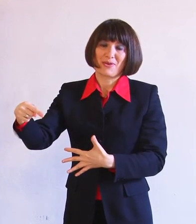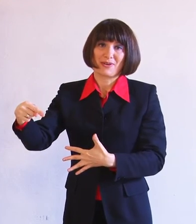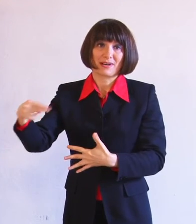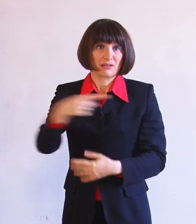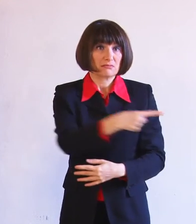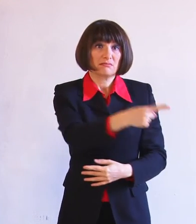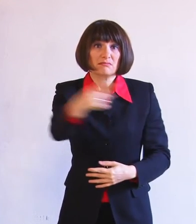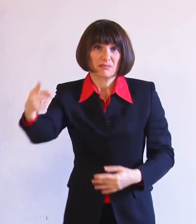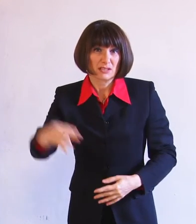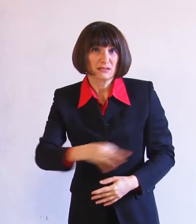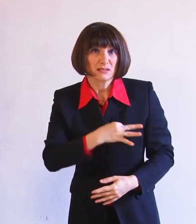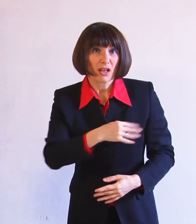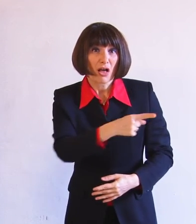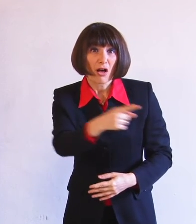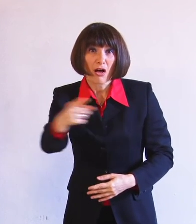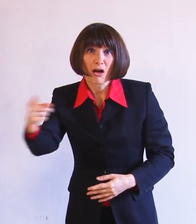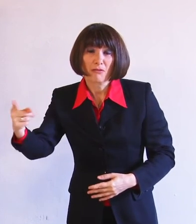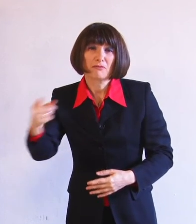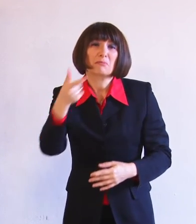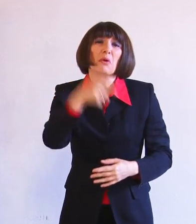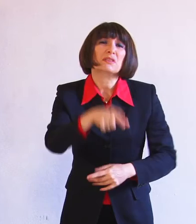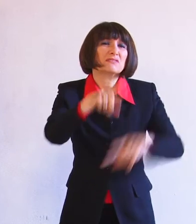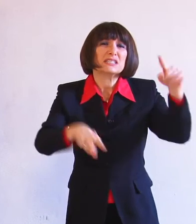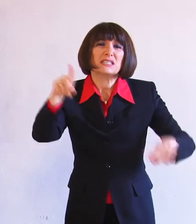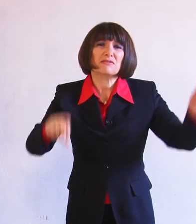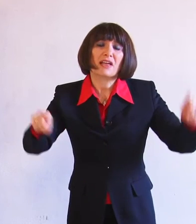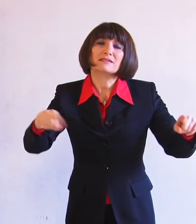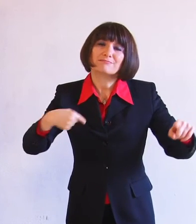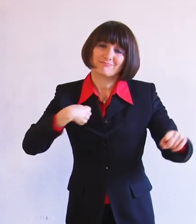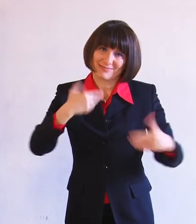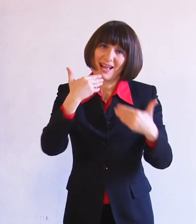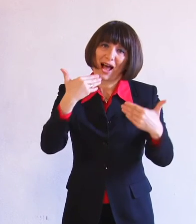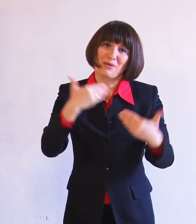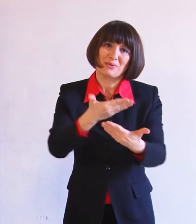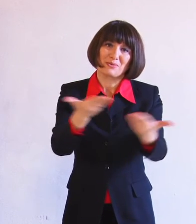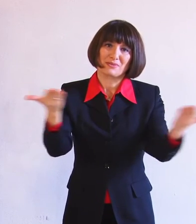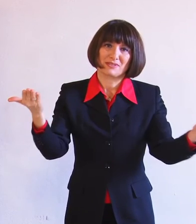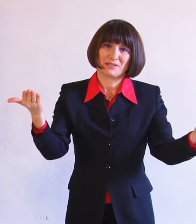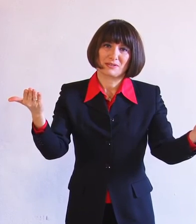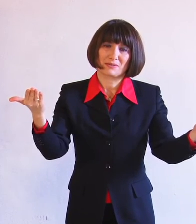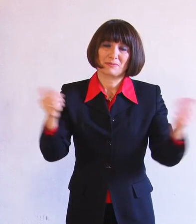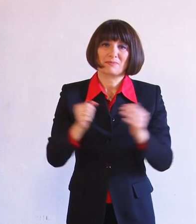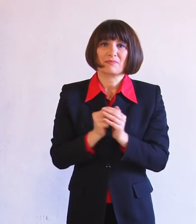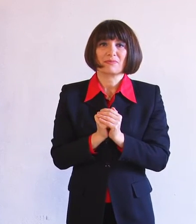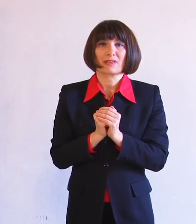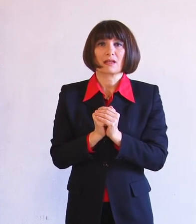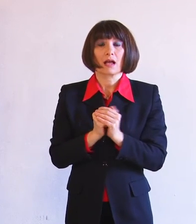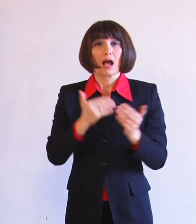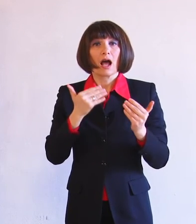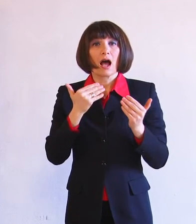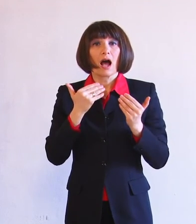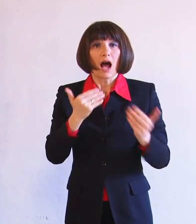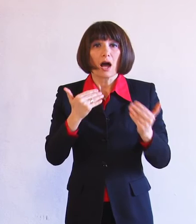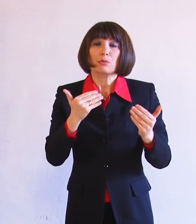coloro che stanno soffrendo per vari motivi. Un augurio in particolare a un